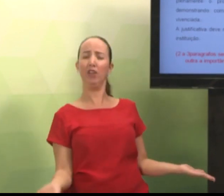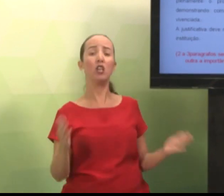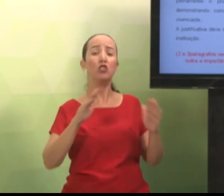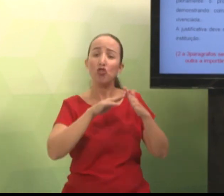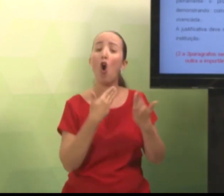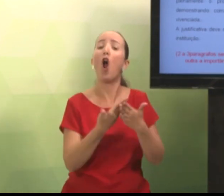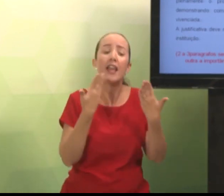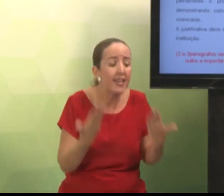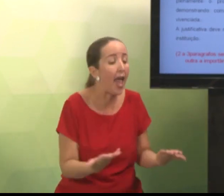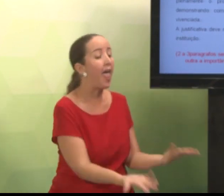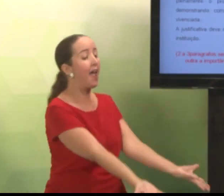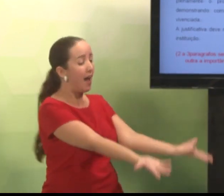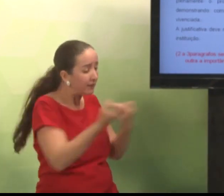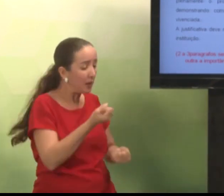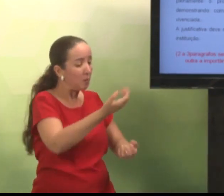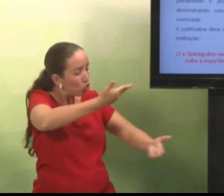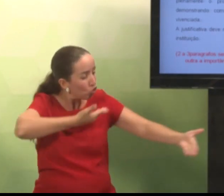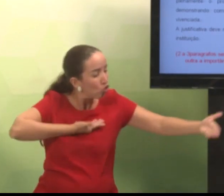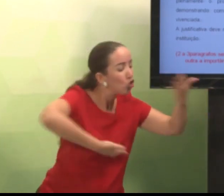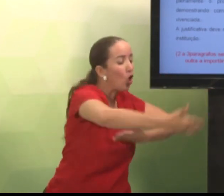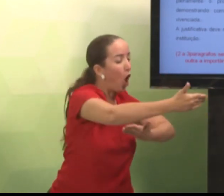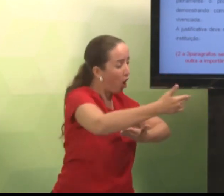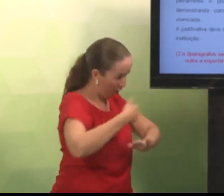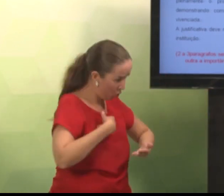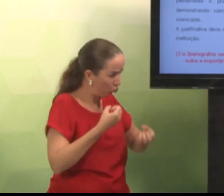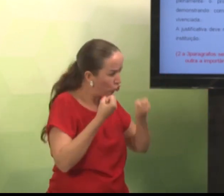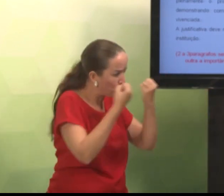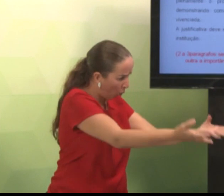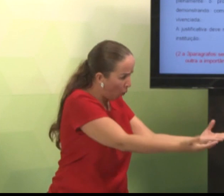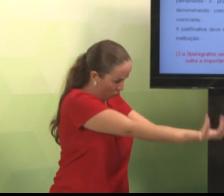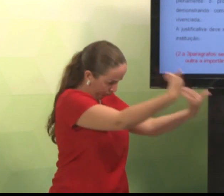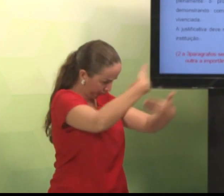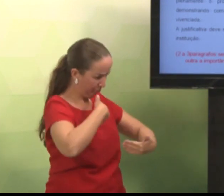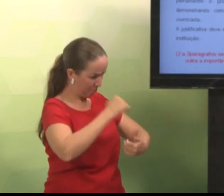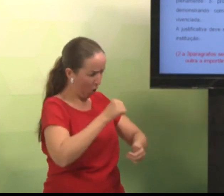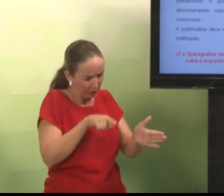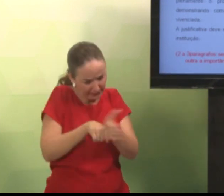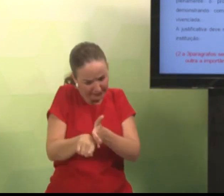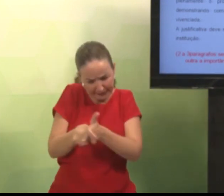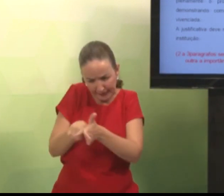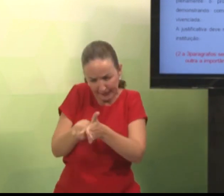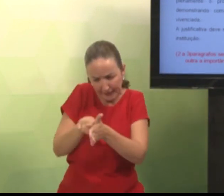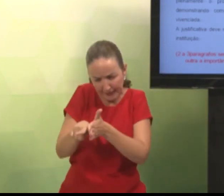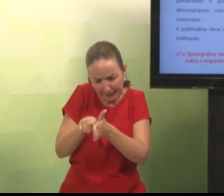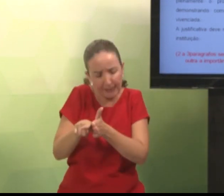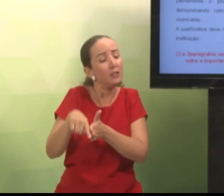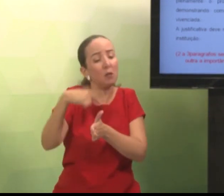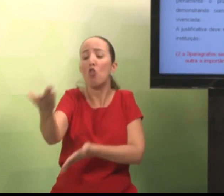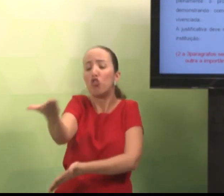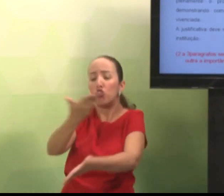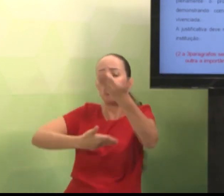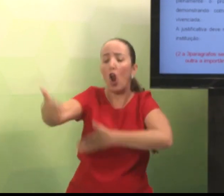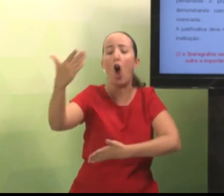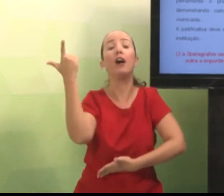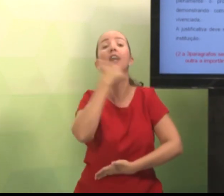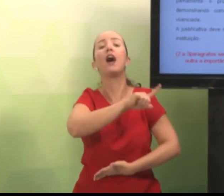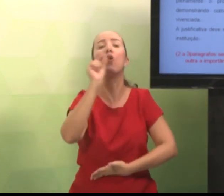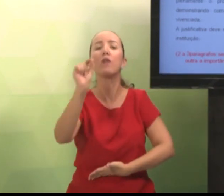interesse. Então, é necessário que seja interessante esse trabalho. Para que haja uma troca. A sua pesquisa